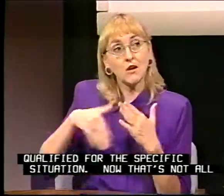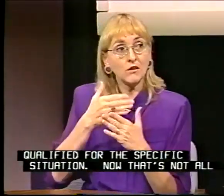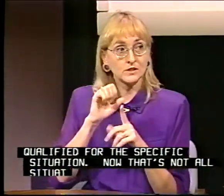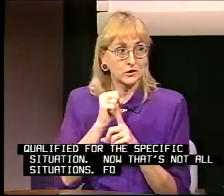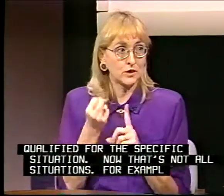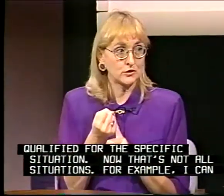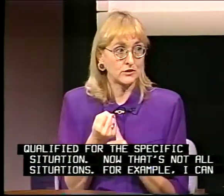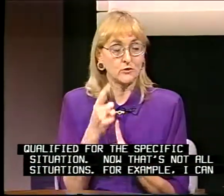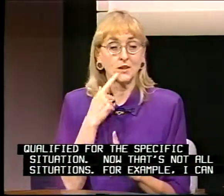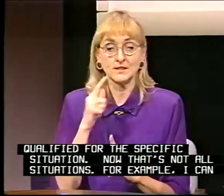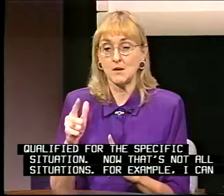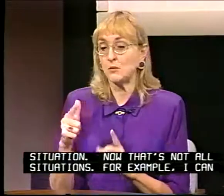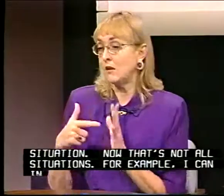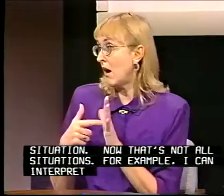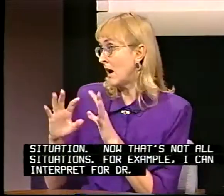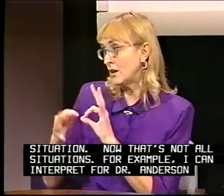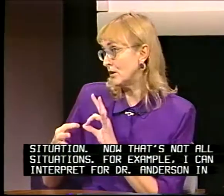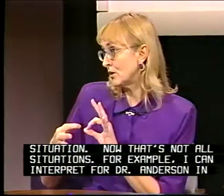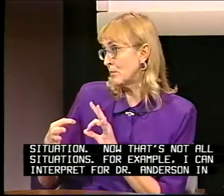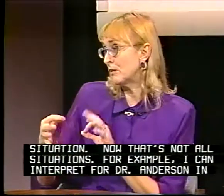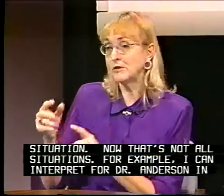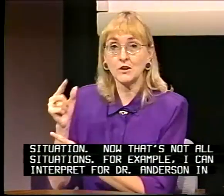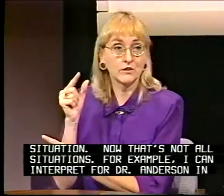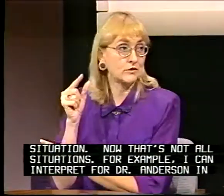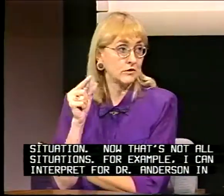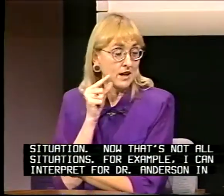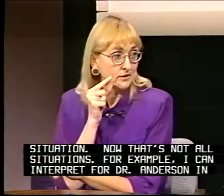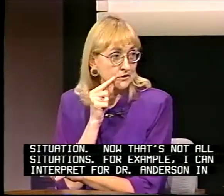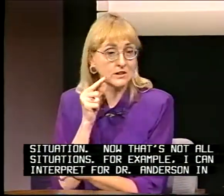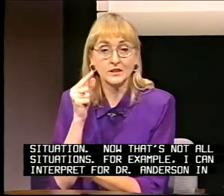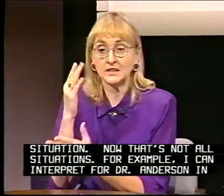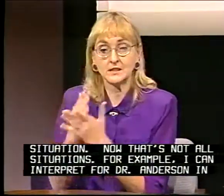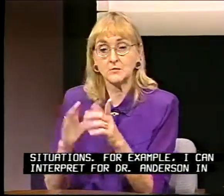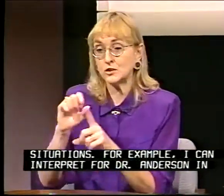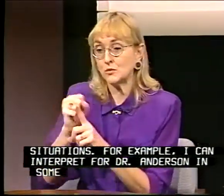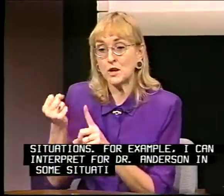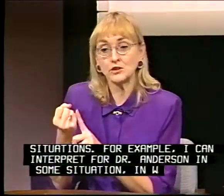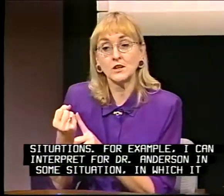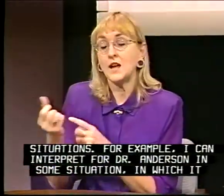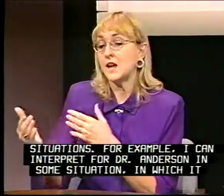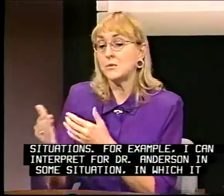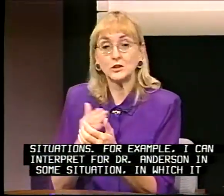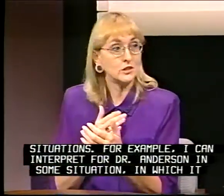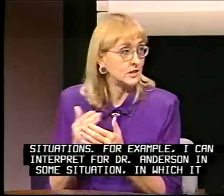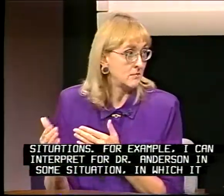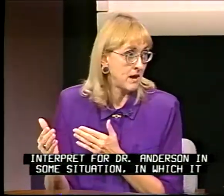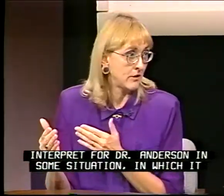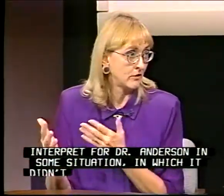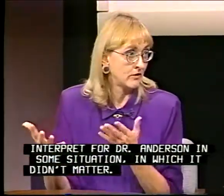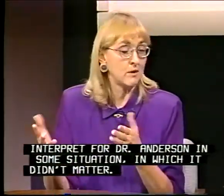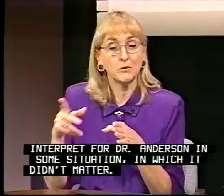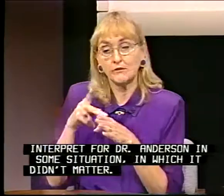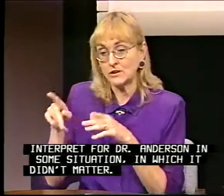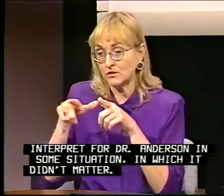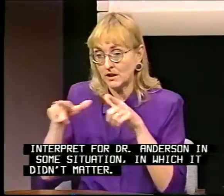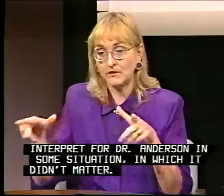all situations. For example, I could interpret for Dr. Anderson in some situation in which it didn't matter. A professional level